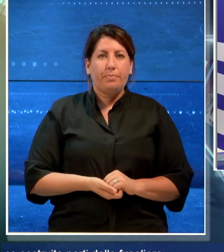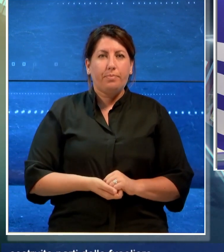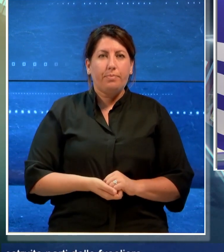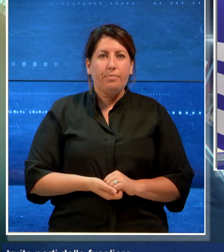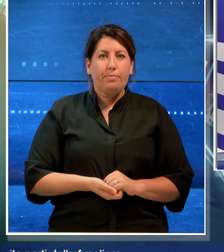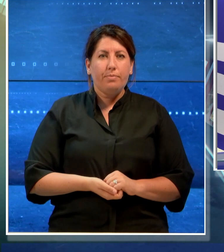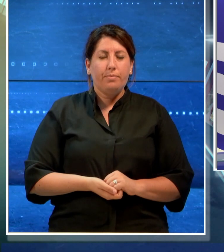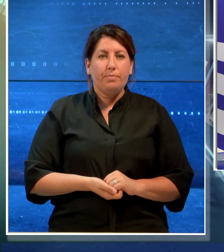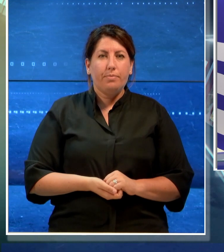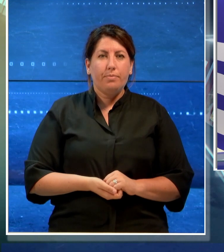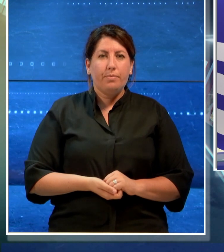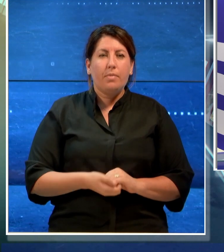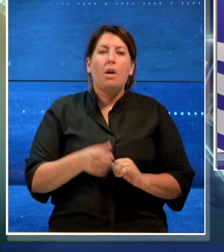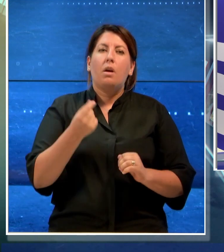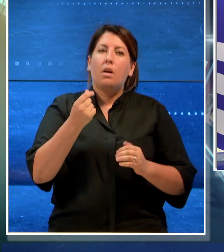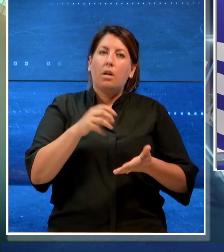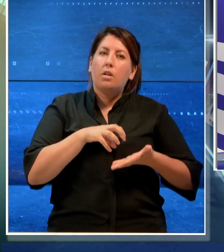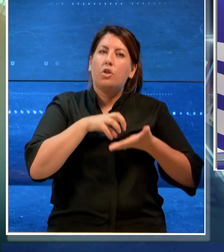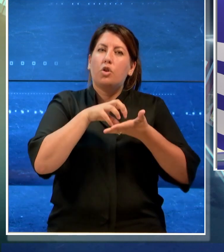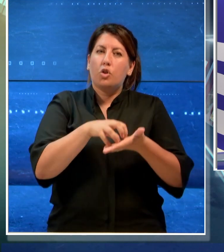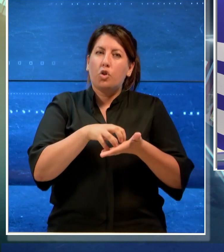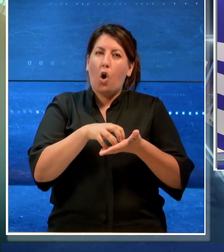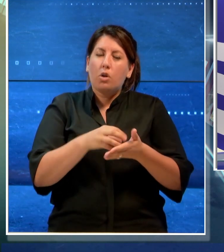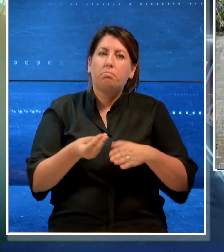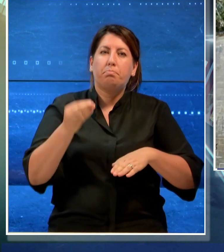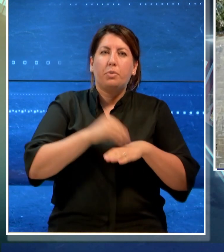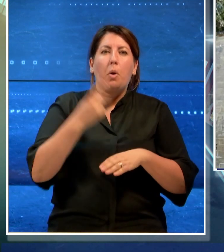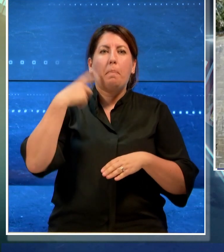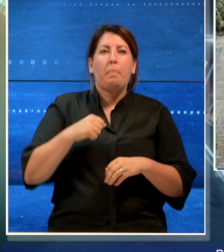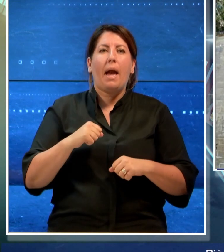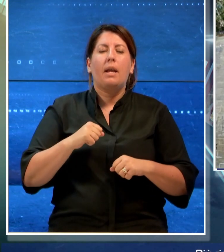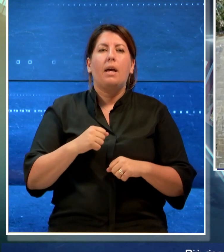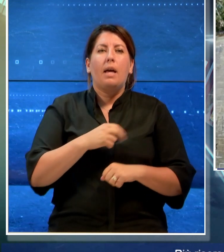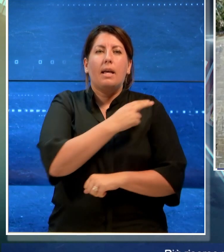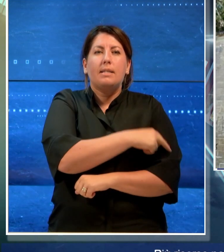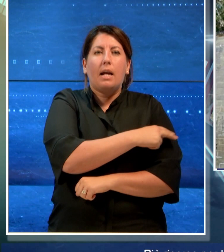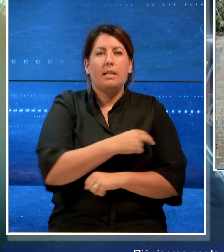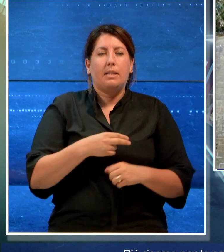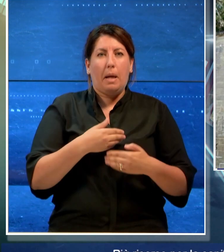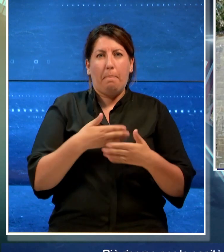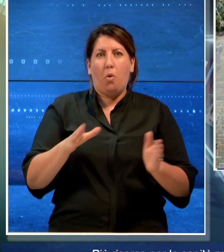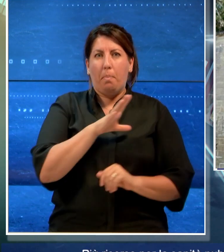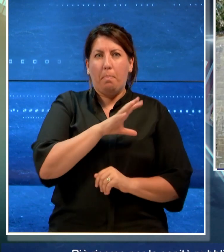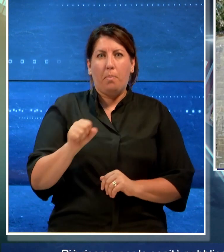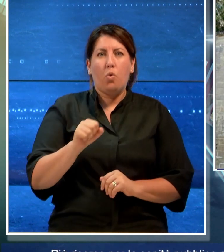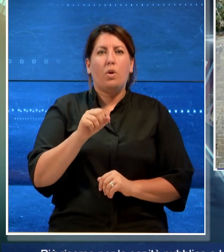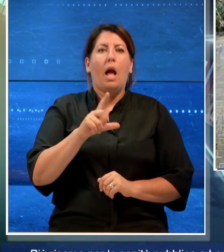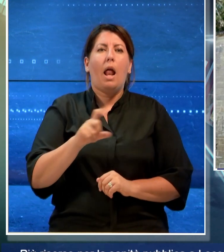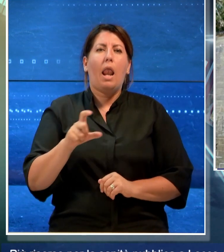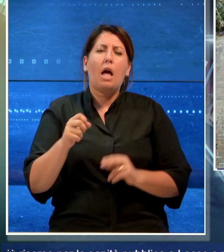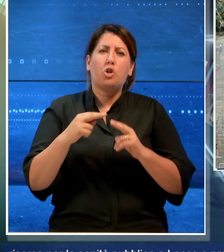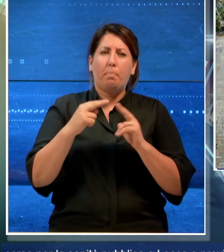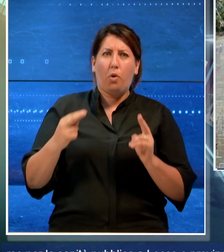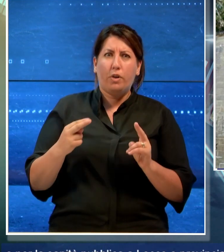Più risorse per la sanità pubblica a Lecce e provincia. Il piano budget da oltre 3